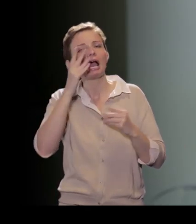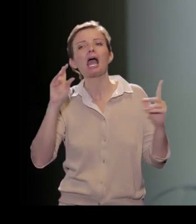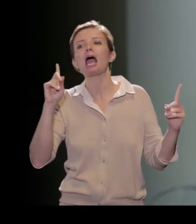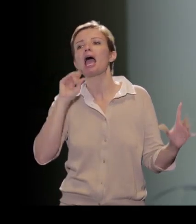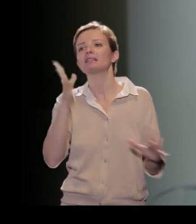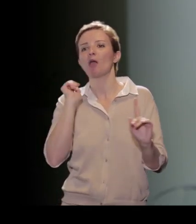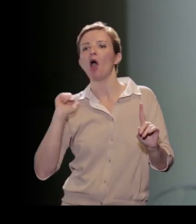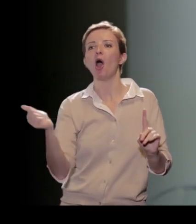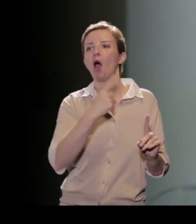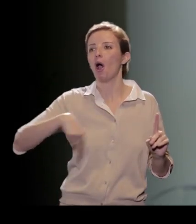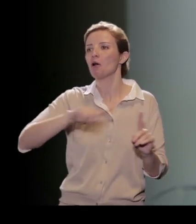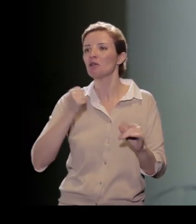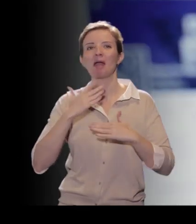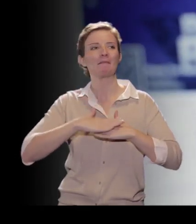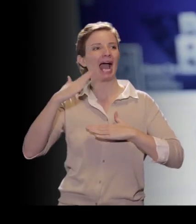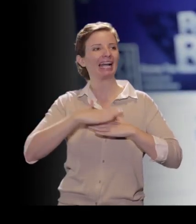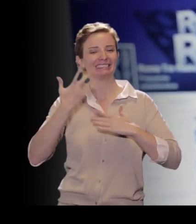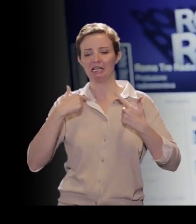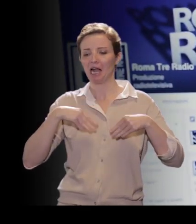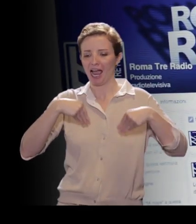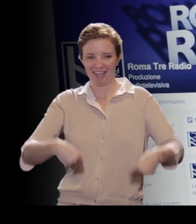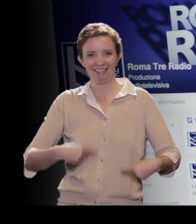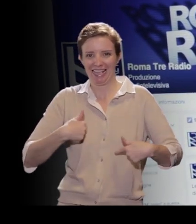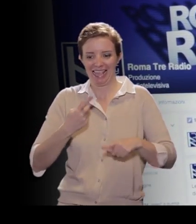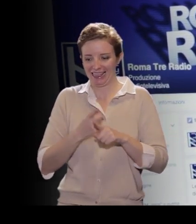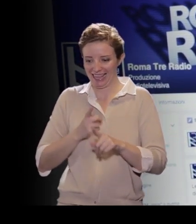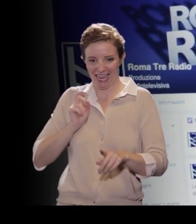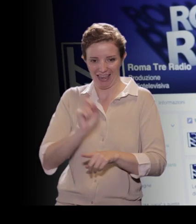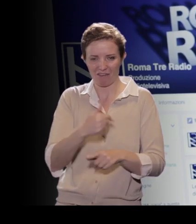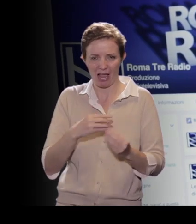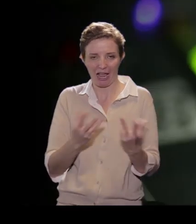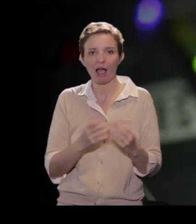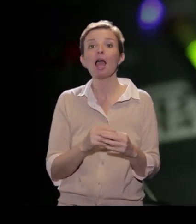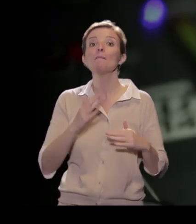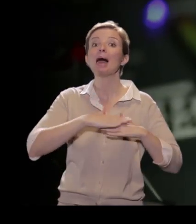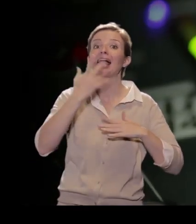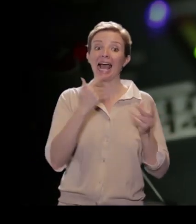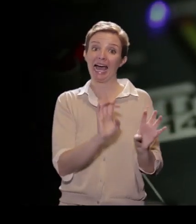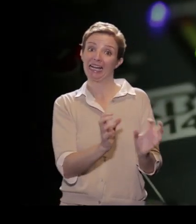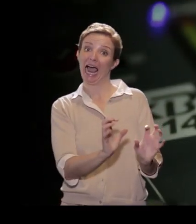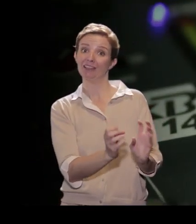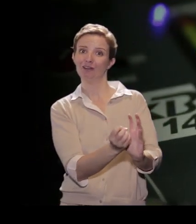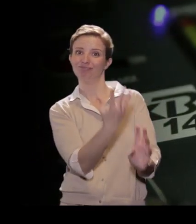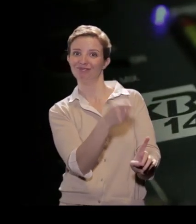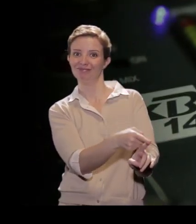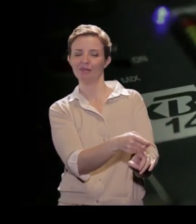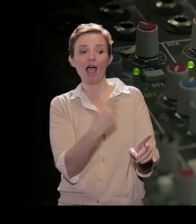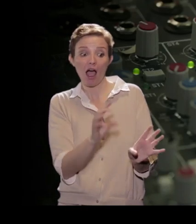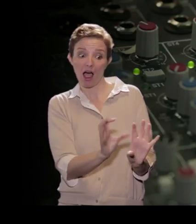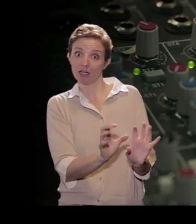prima di venire qui. Appena sveglio ho acceso la radio. La radio è un dispositivo progettato sicuramente da